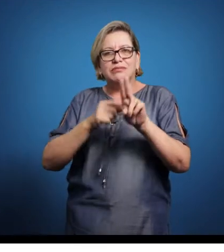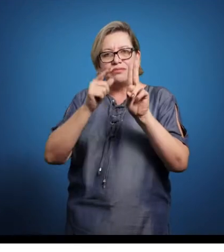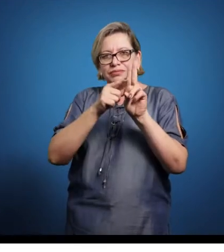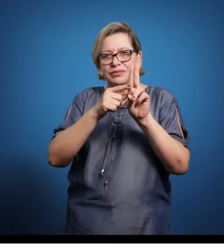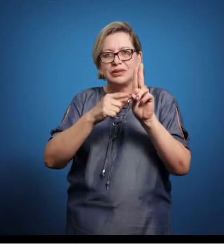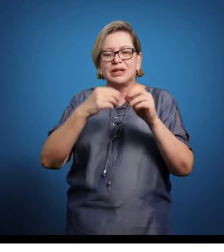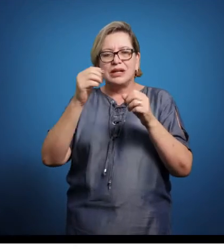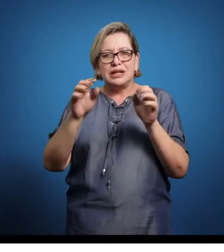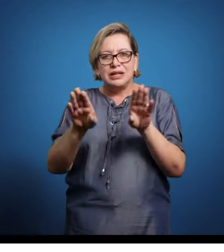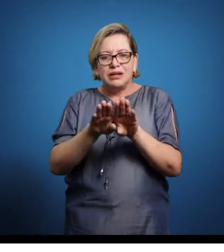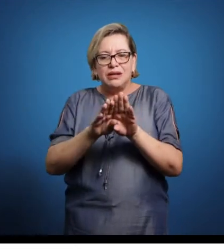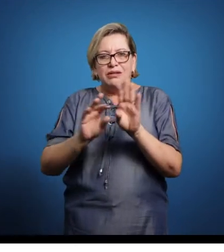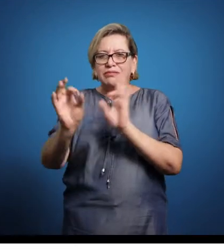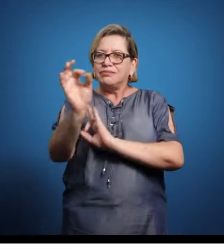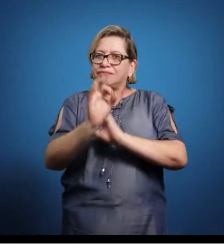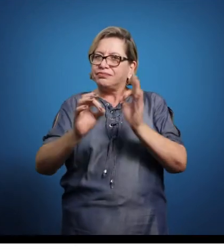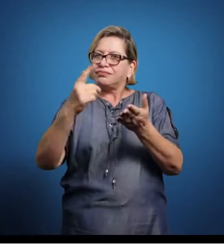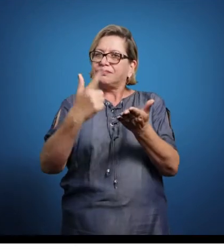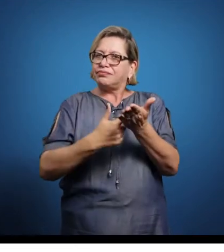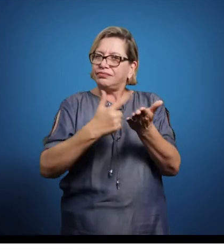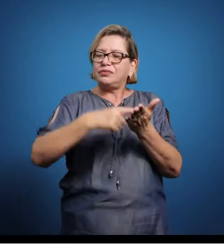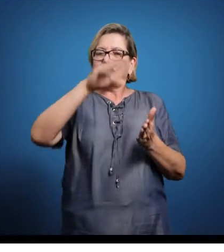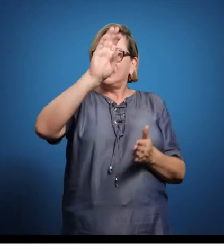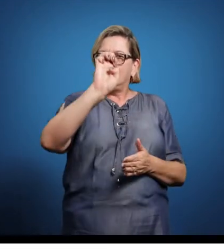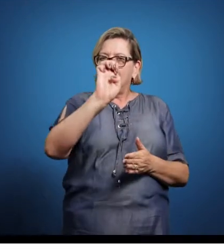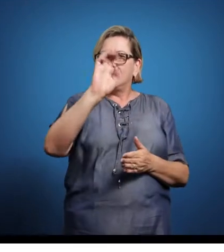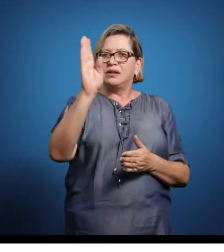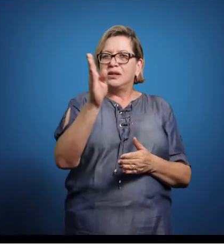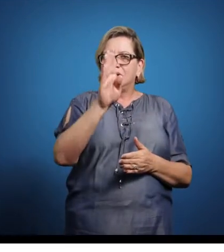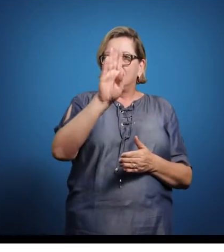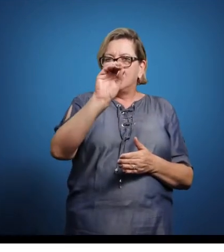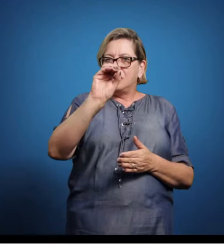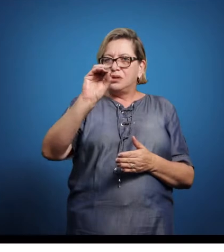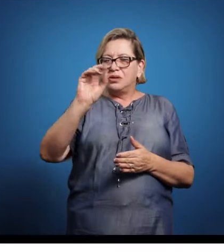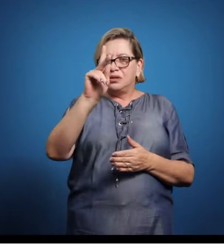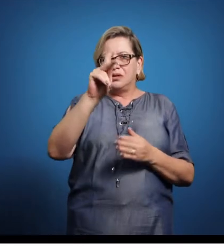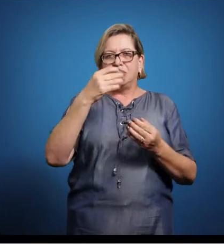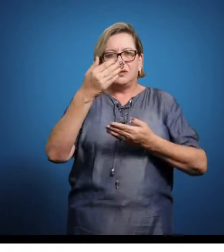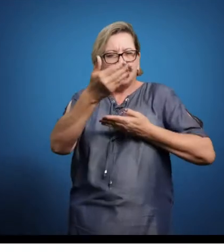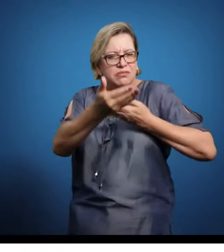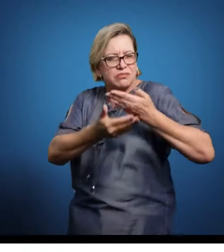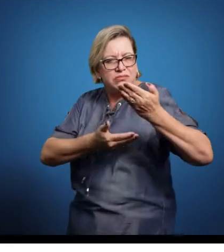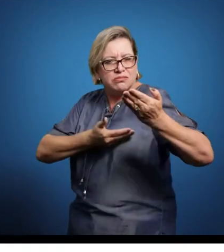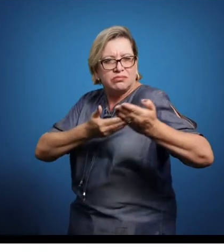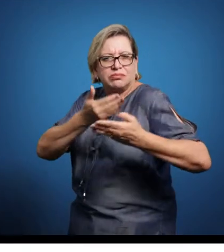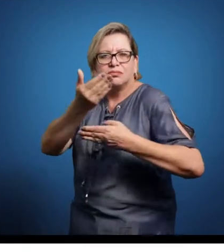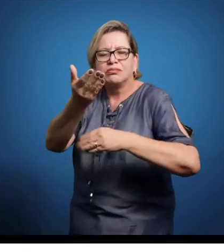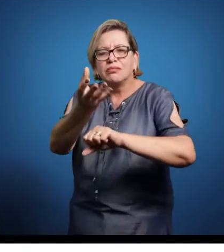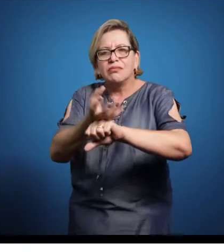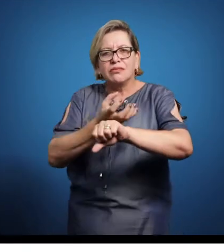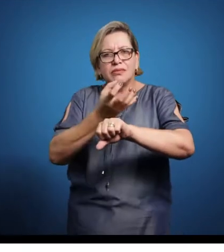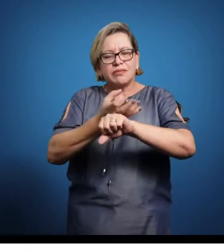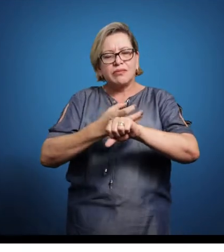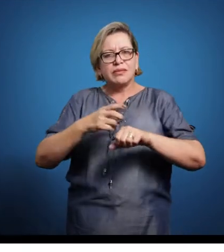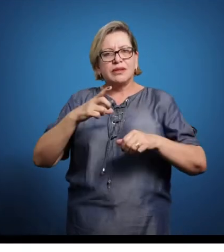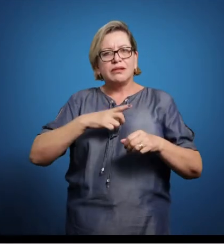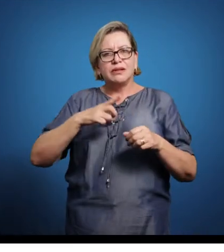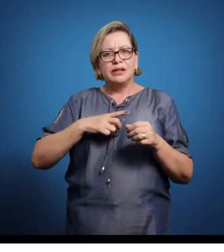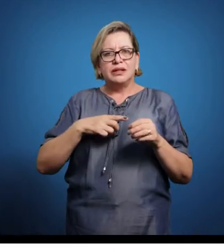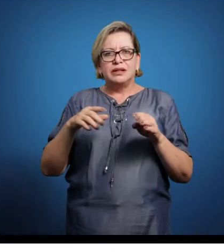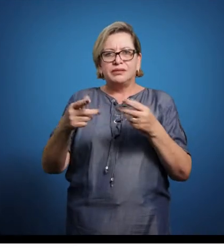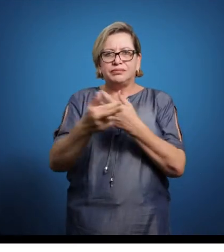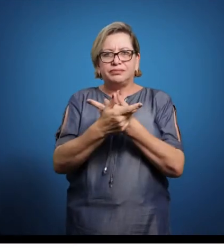preparei um e-book, gostaria que você lesse esse e-book, vai interagir com a disciplina em si. Eu estou trazendo